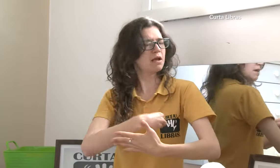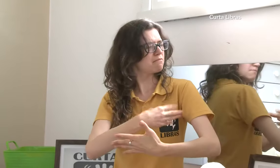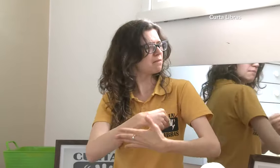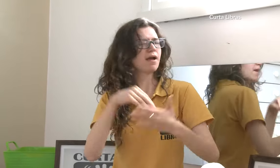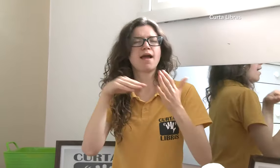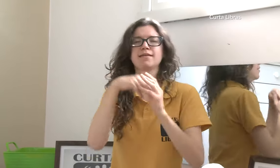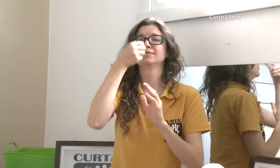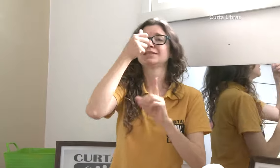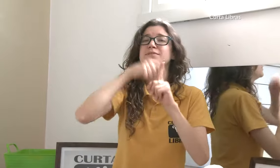Saúde.